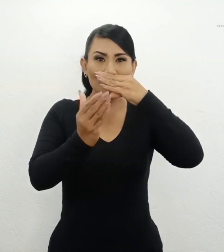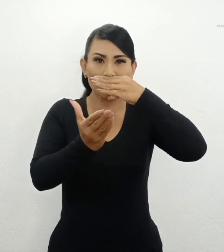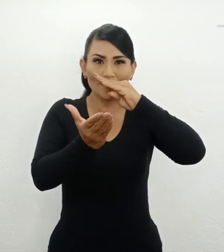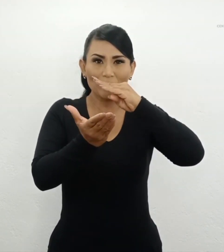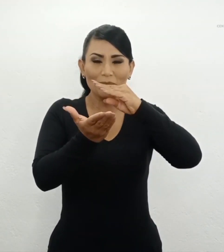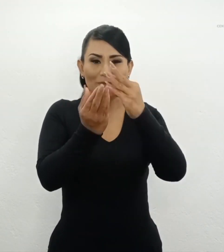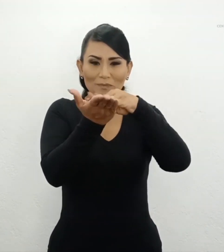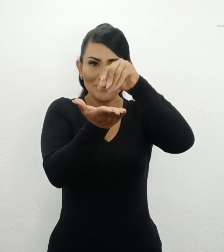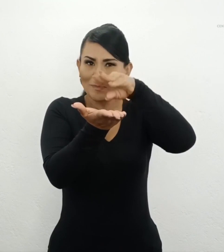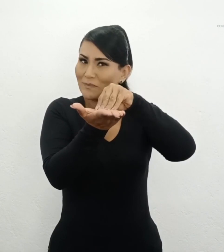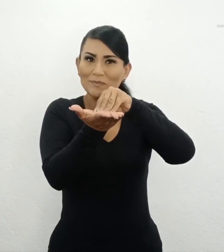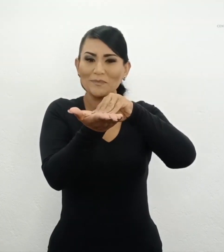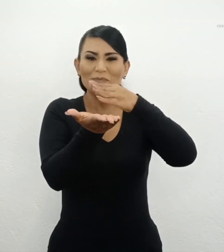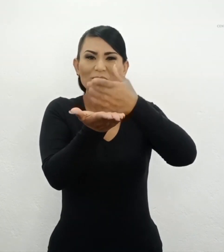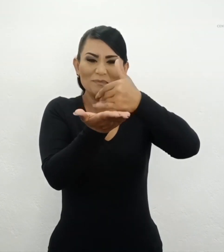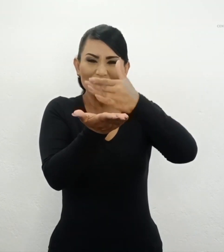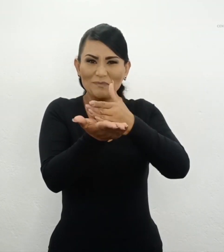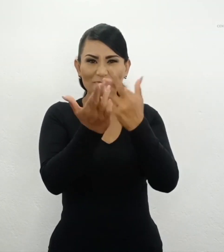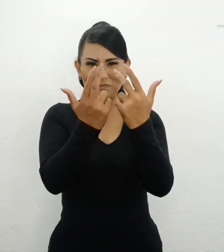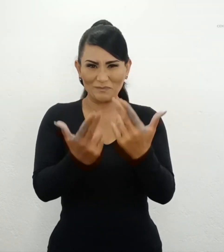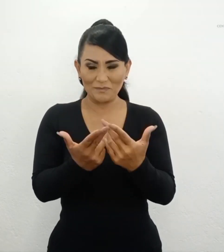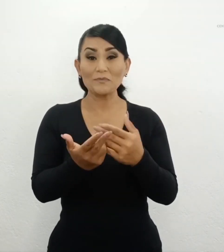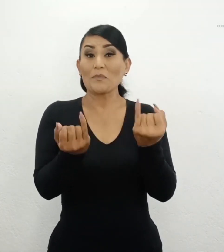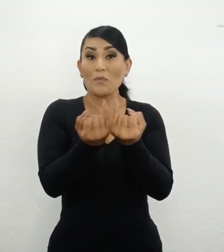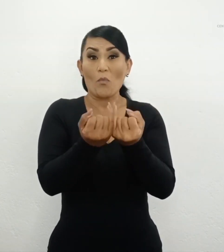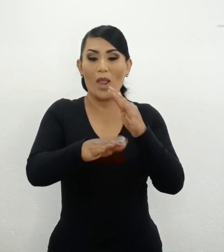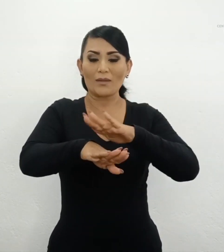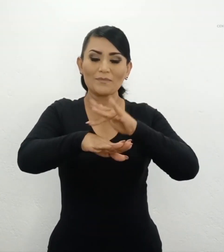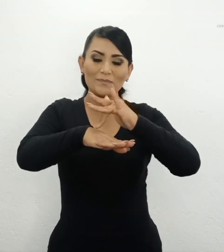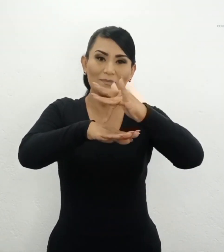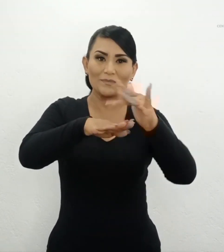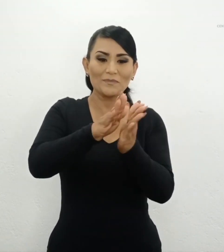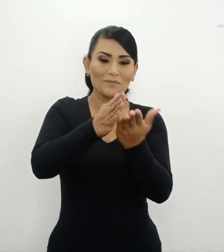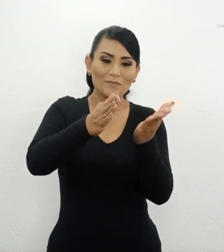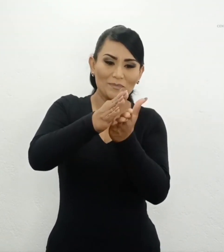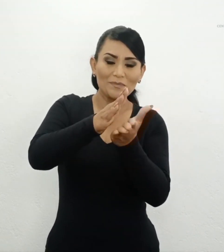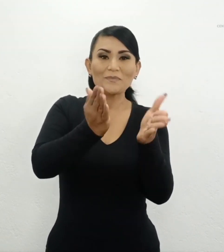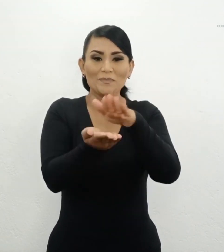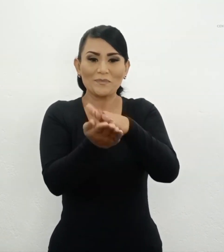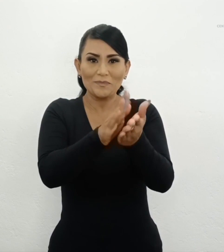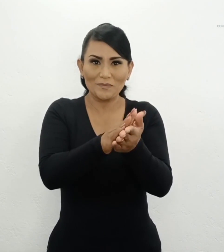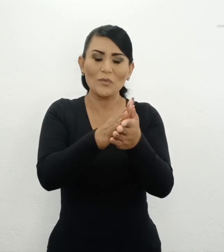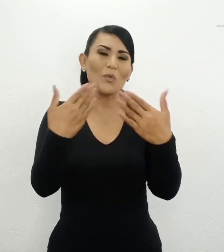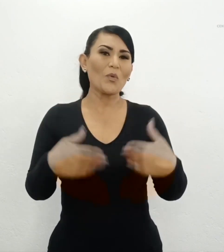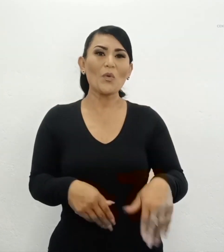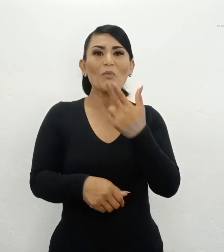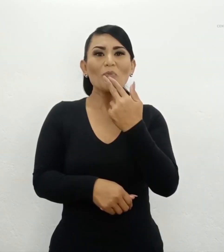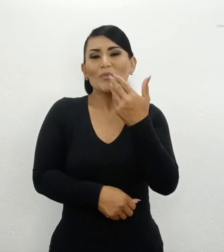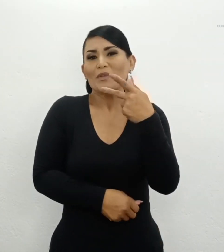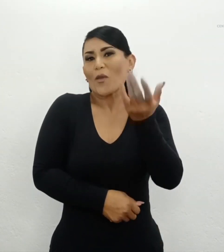Como las gorditas de maíz quebrado y el nopal en penca Dulces típicos y el delicioso pan